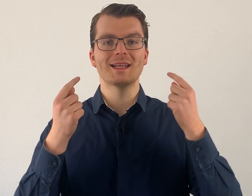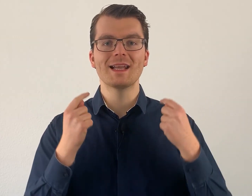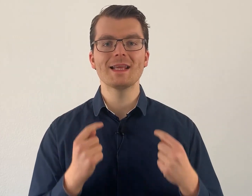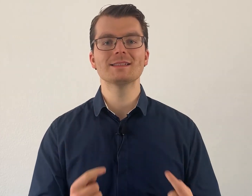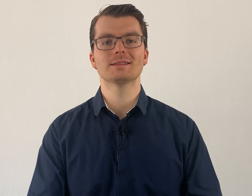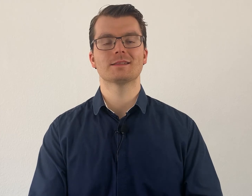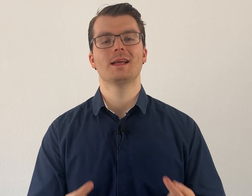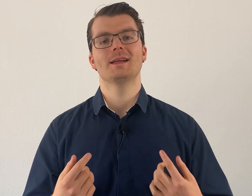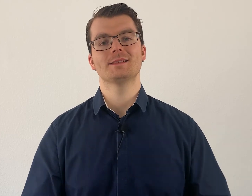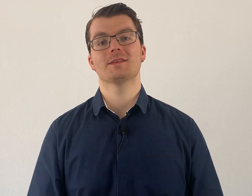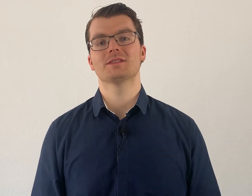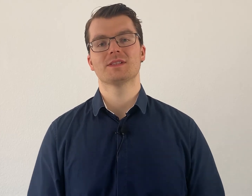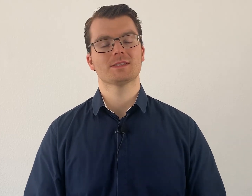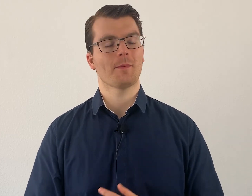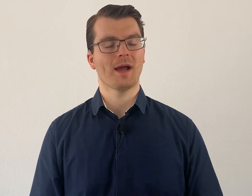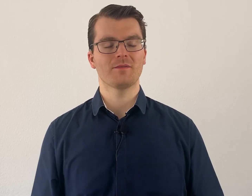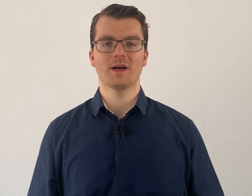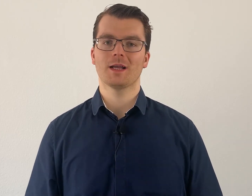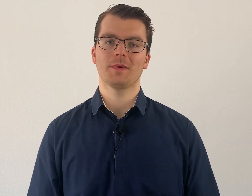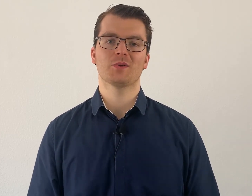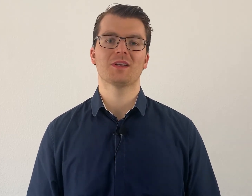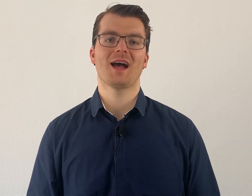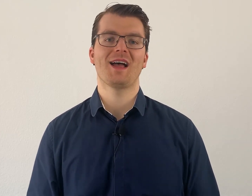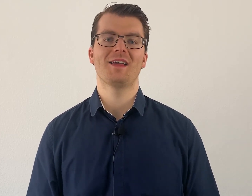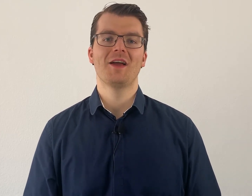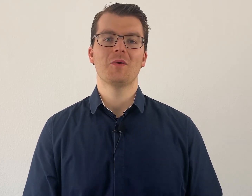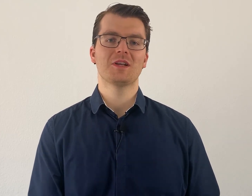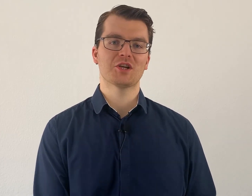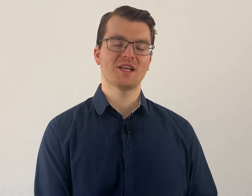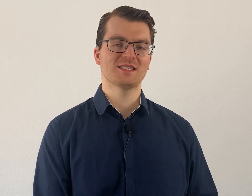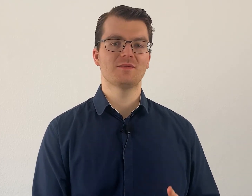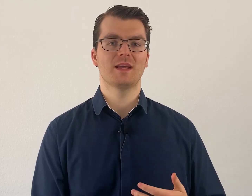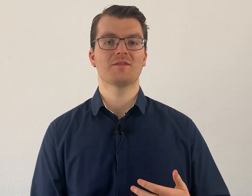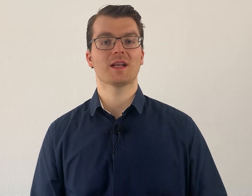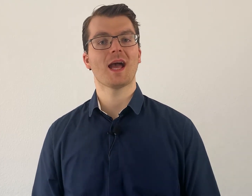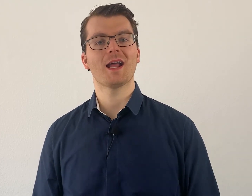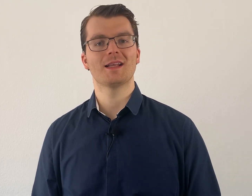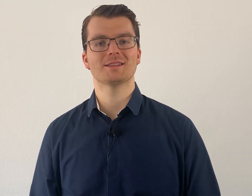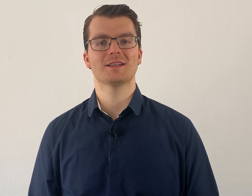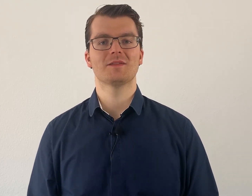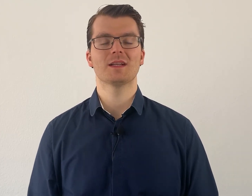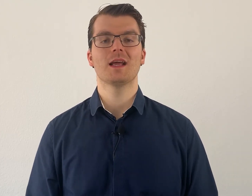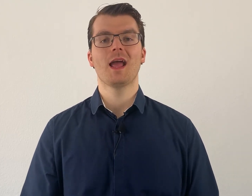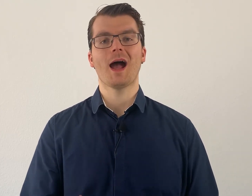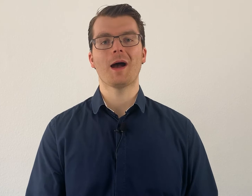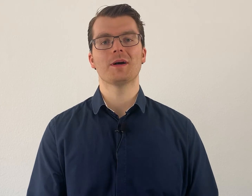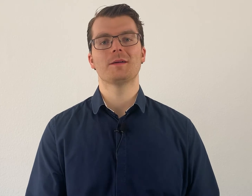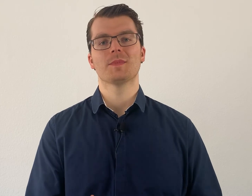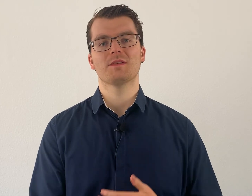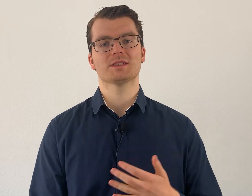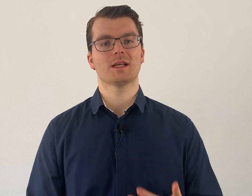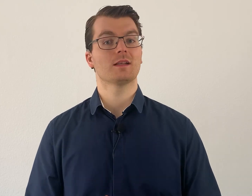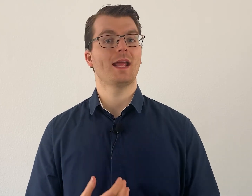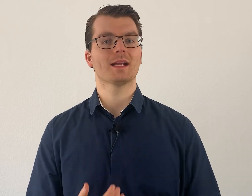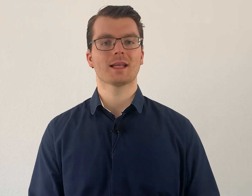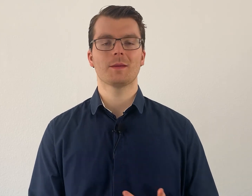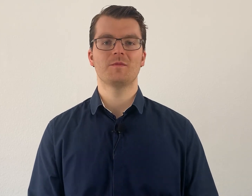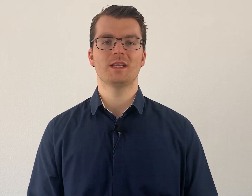lesen ist etwas, was am Anfang immer total unterschätzt wird, vernachlässigt wird, aber was dann extrem wichtig